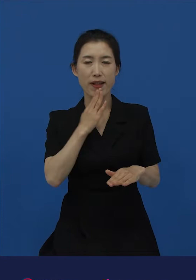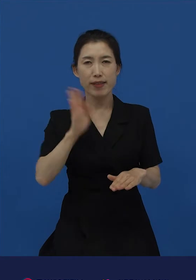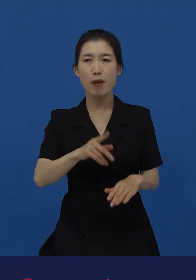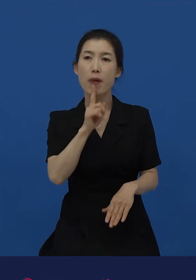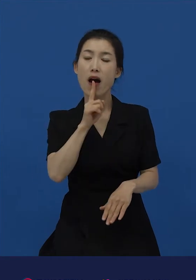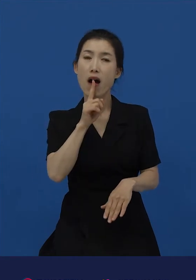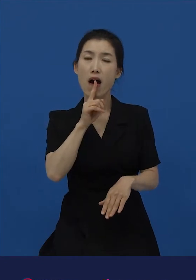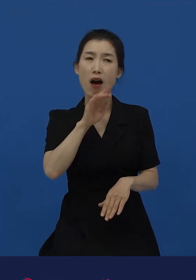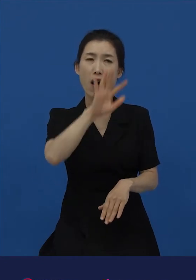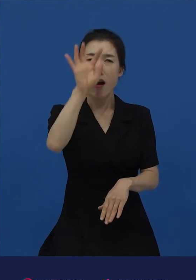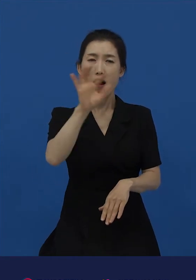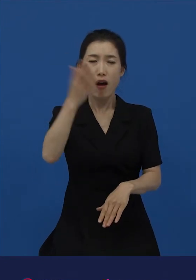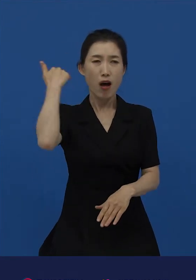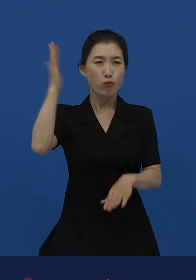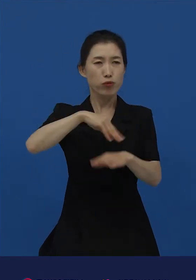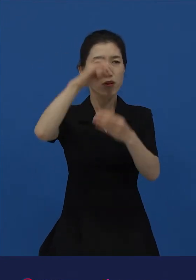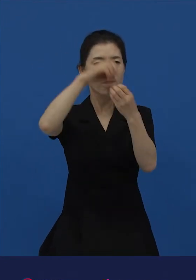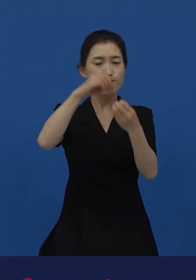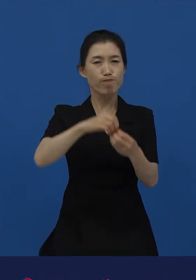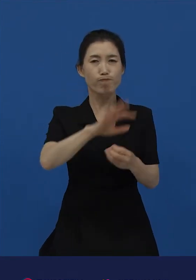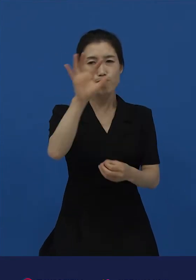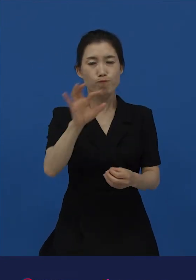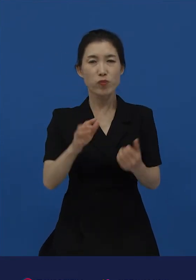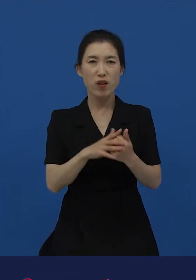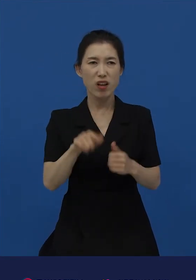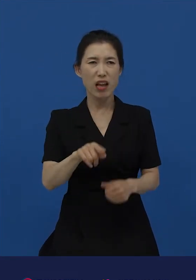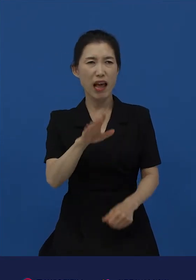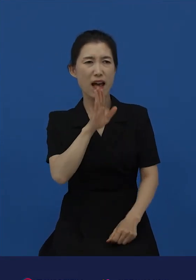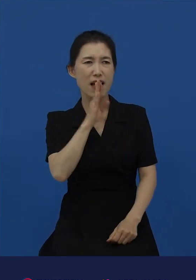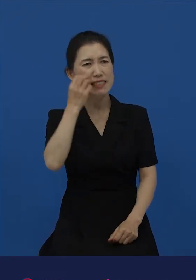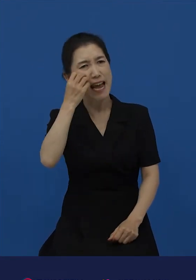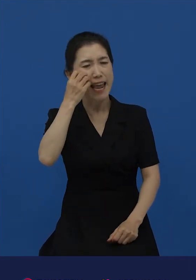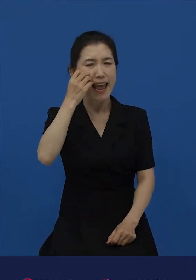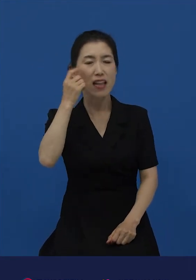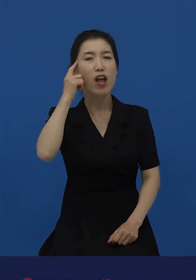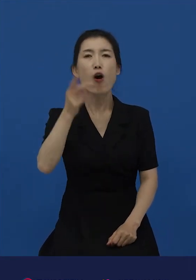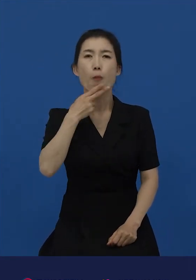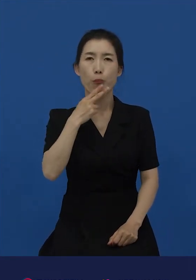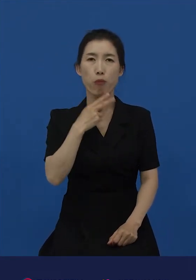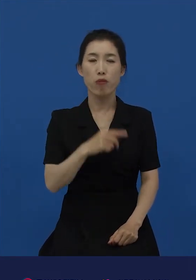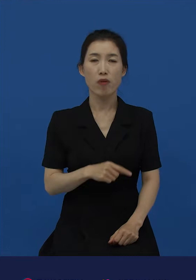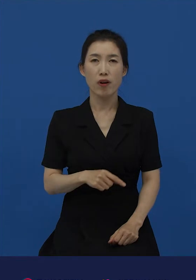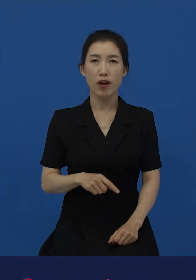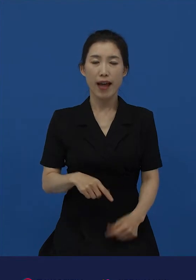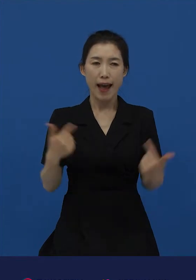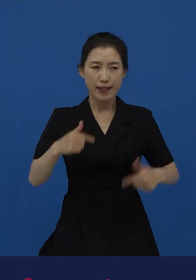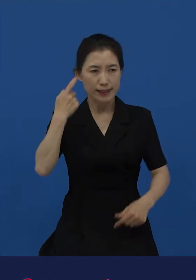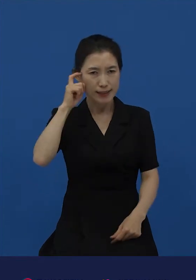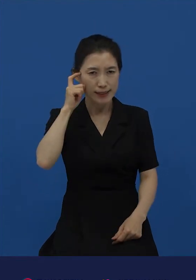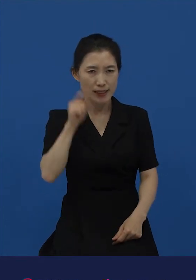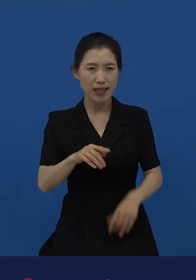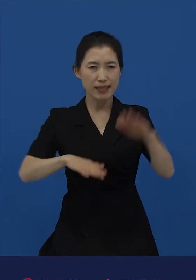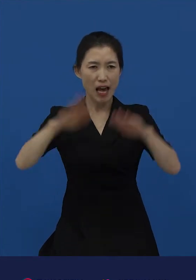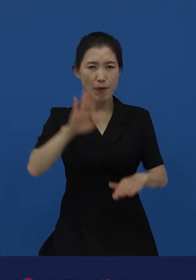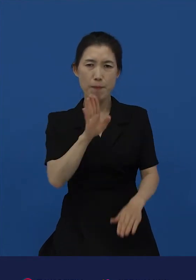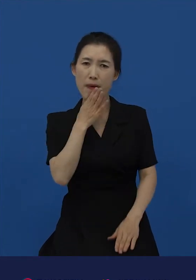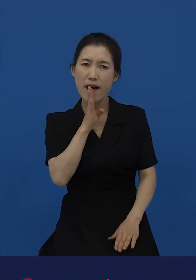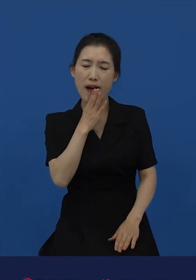받아들이게 합니다. 그러니 문제의식을 가지고 매순간 자각하지 않으면 한국어 사용자들은